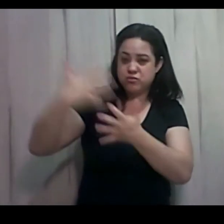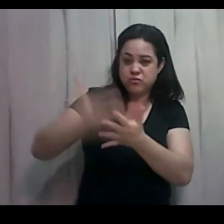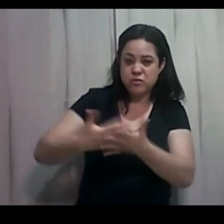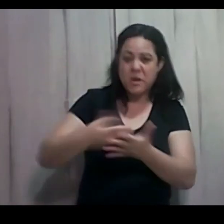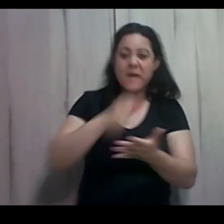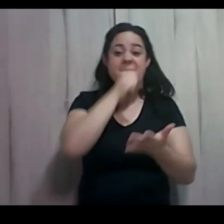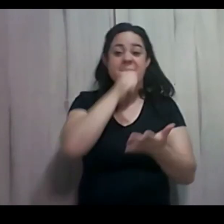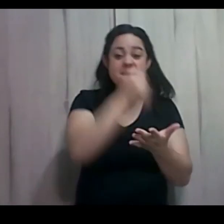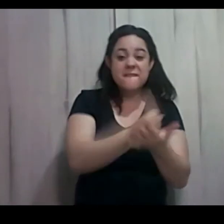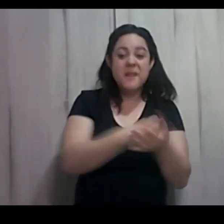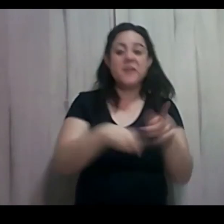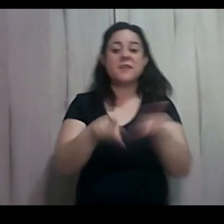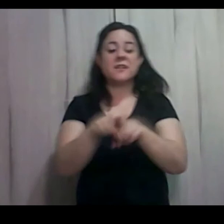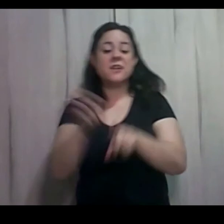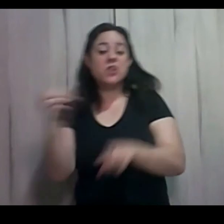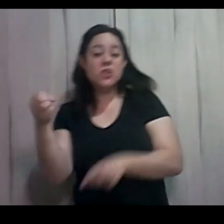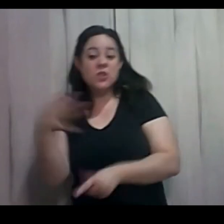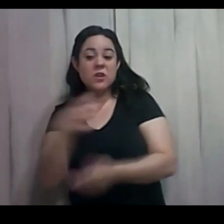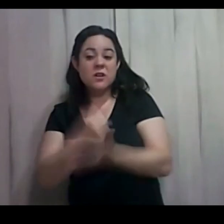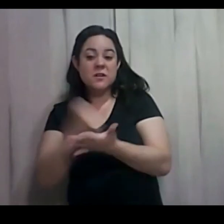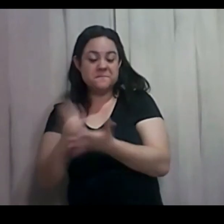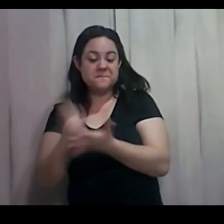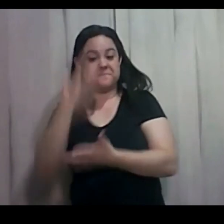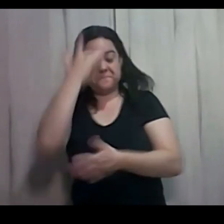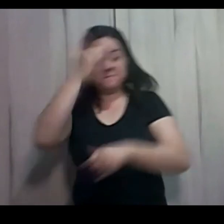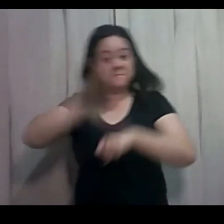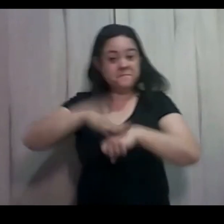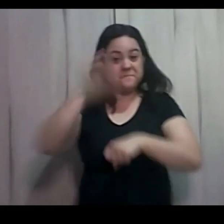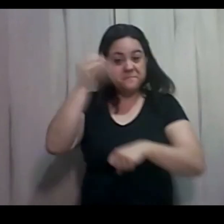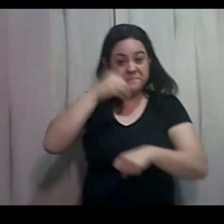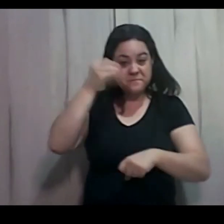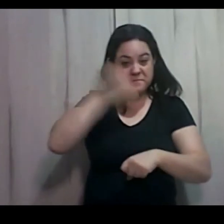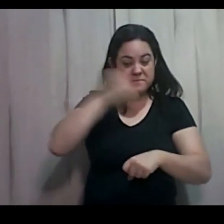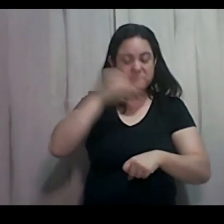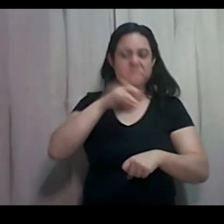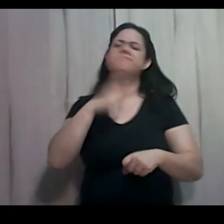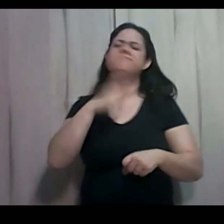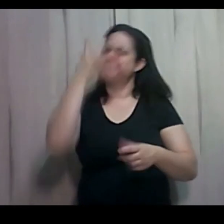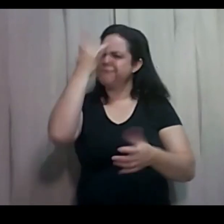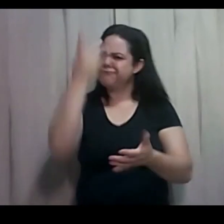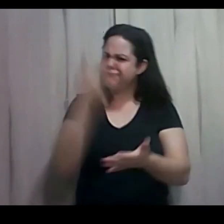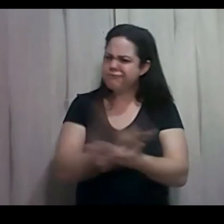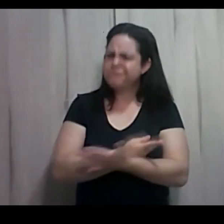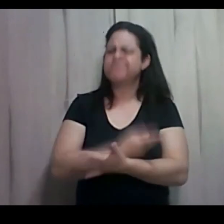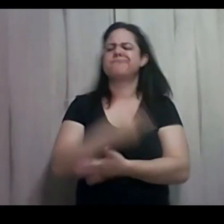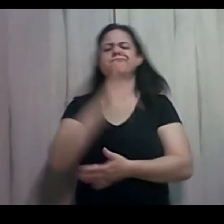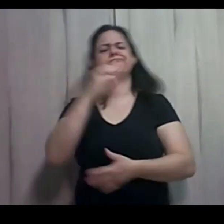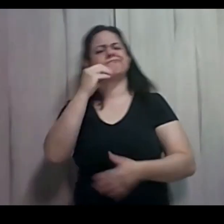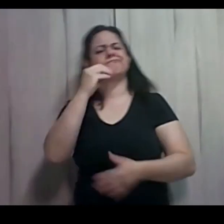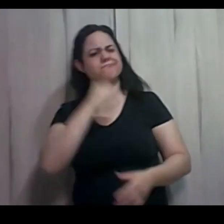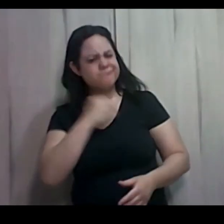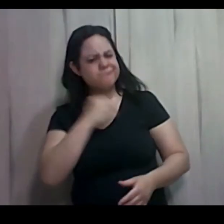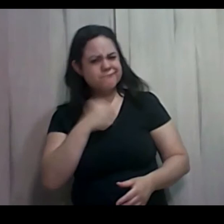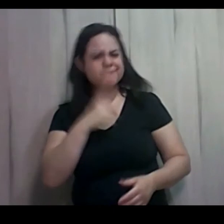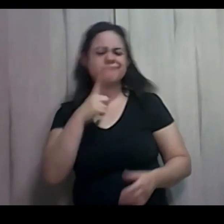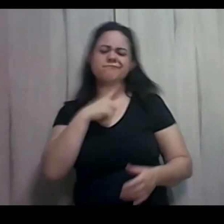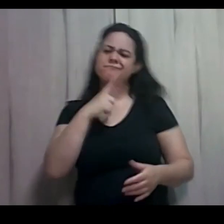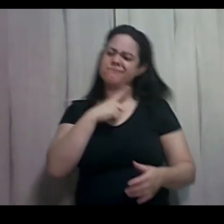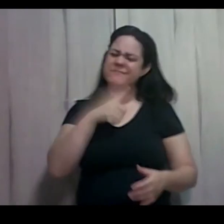Testamento, que os mais frágeis, os que tropeçam, os que caem, os que falham, os que fraquejam e se